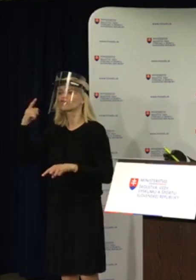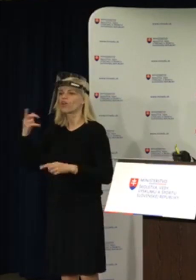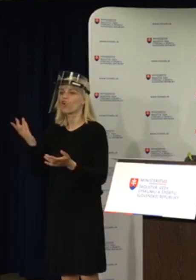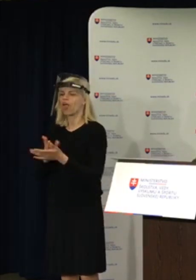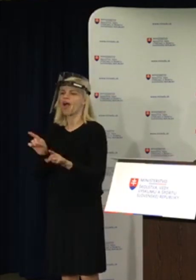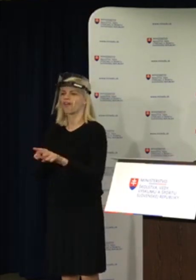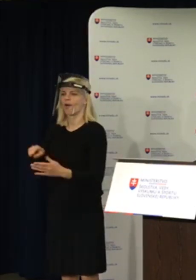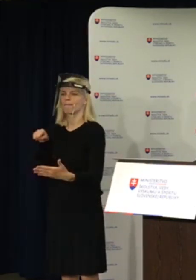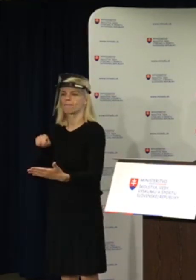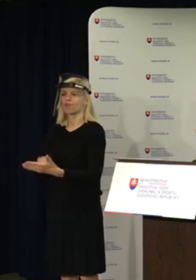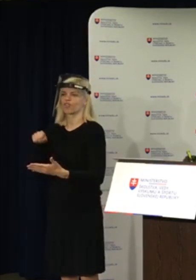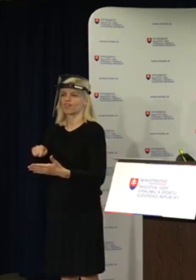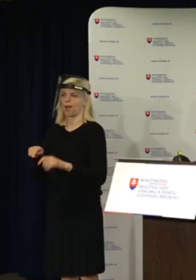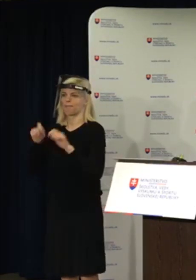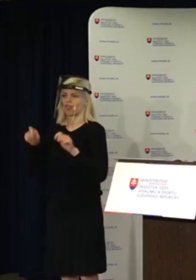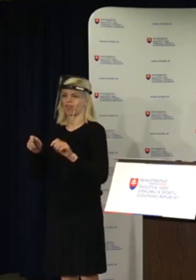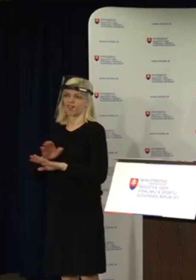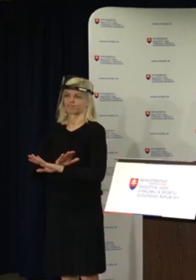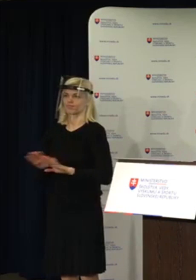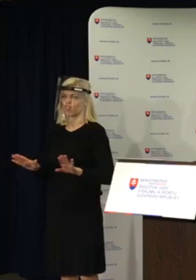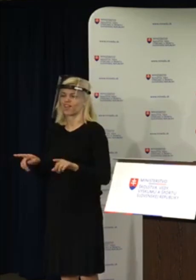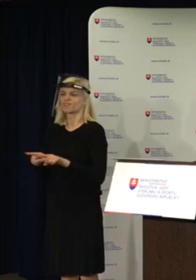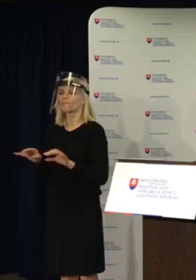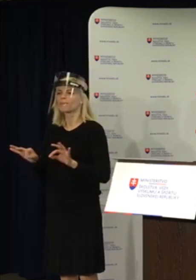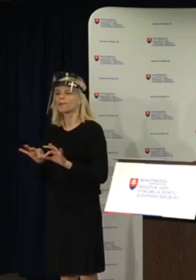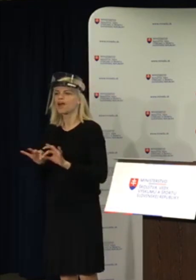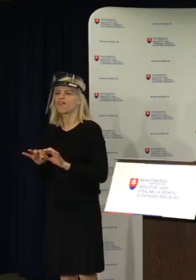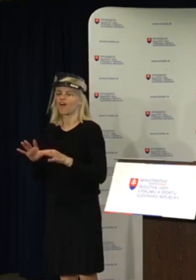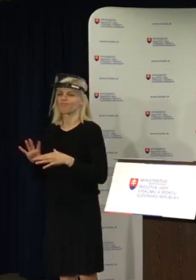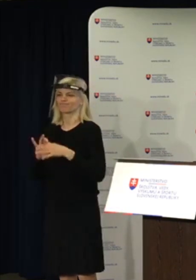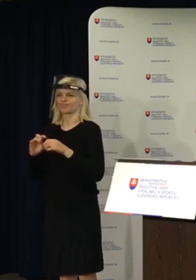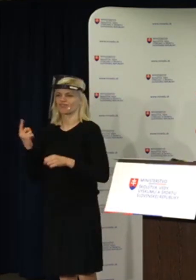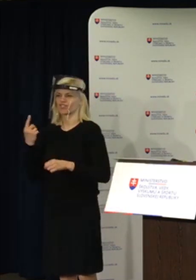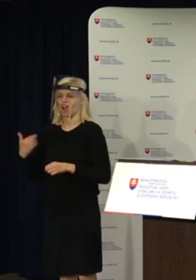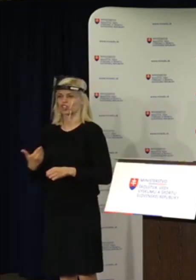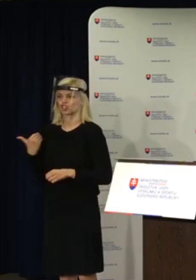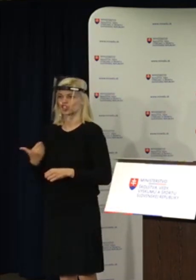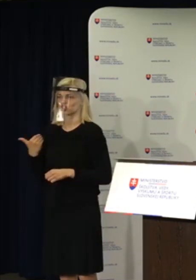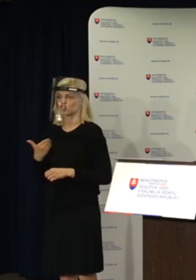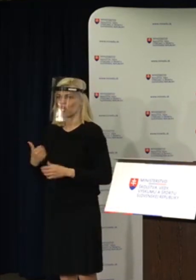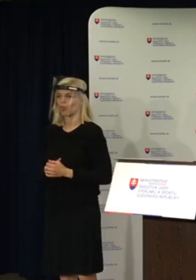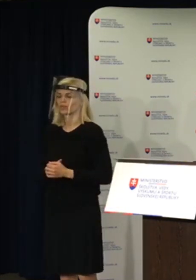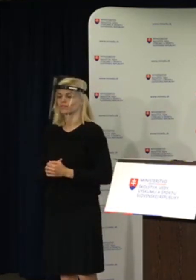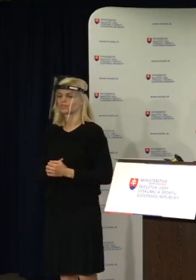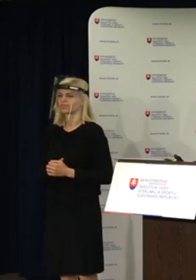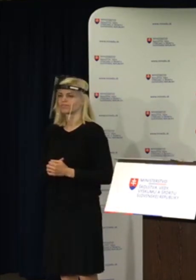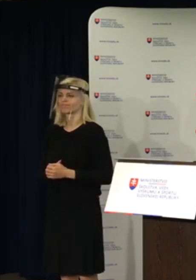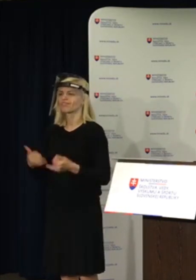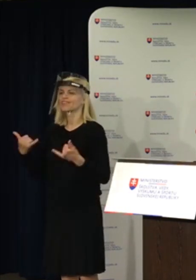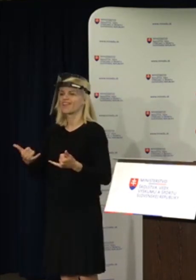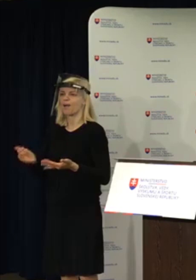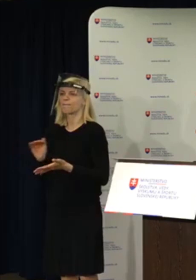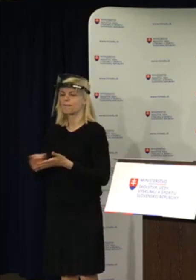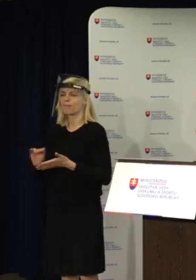na strednej školy a možno aj príprava na skúšky na vysokú školu, ale teraz sme v